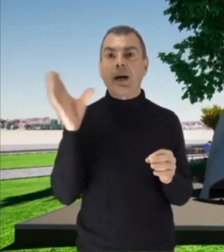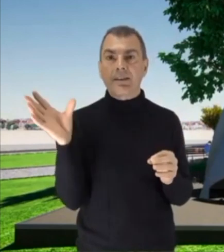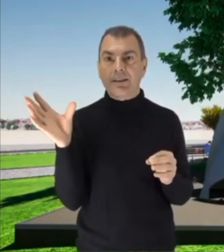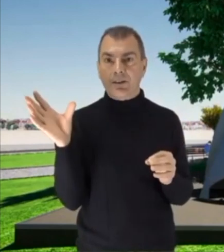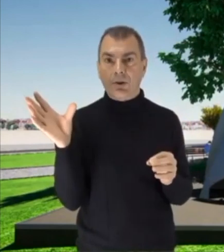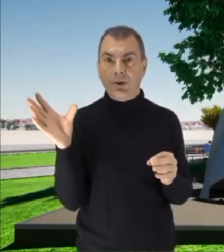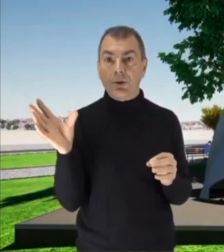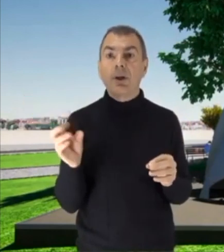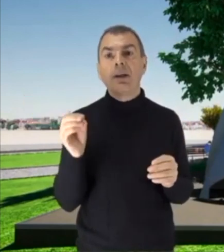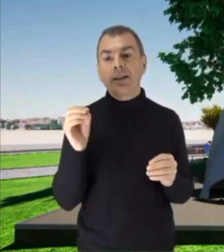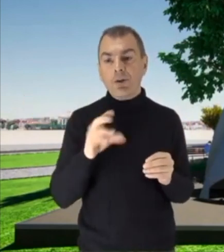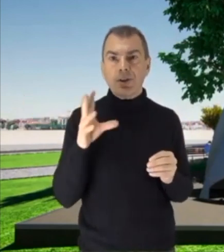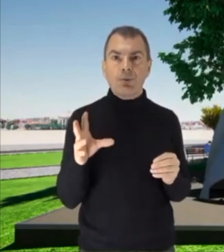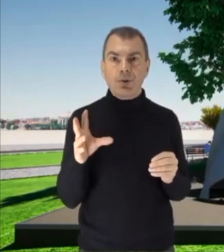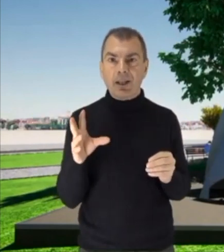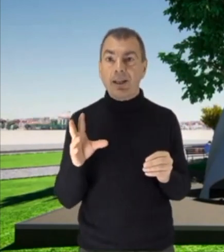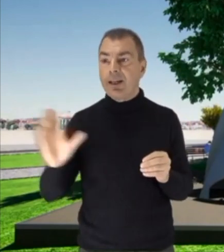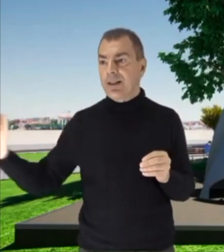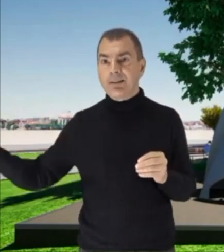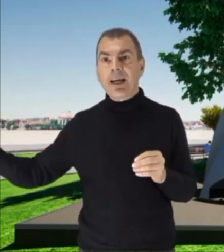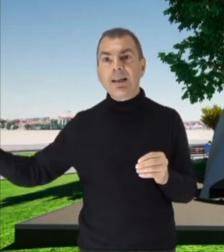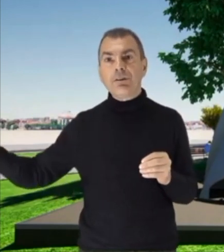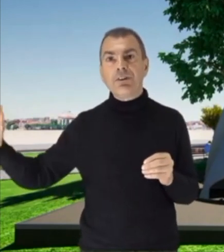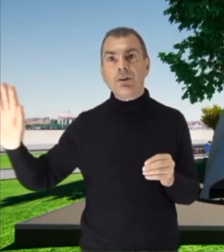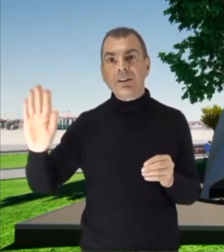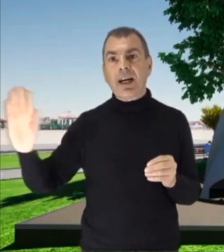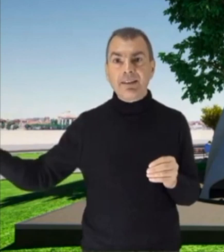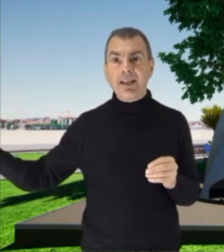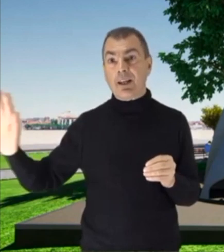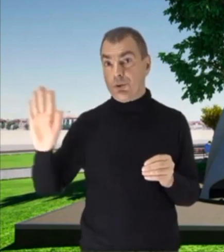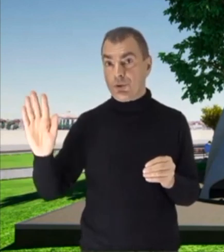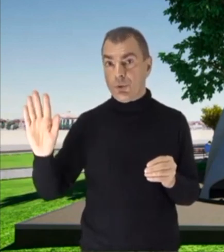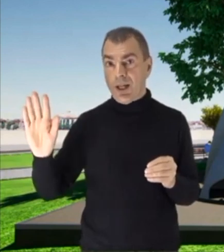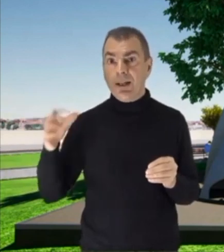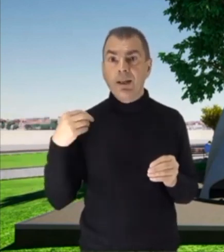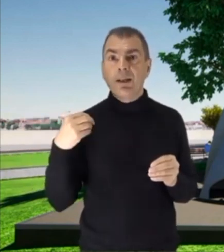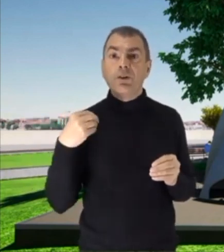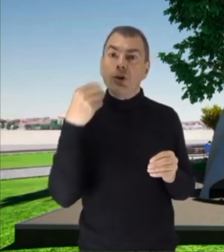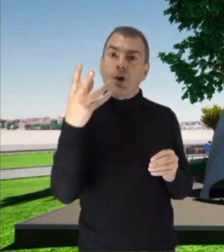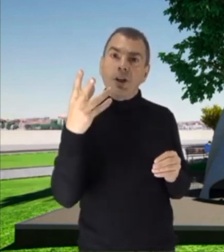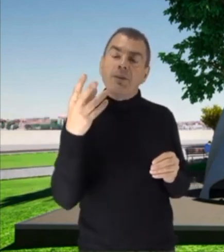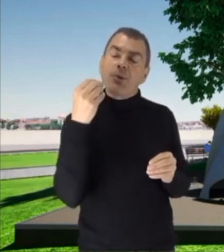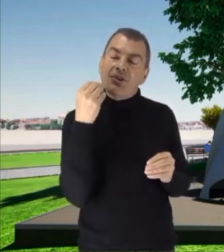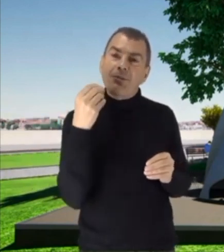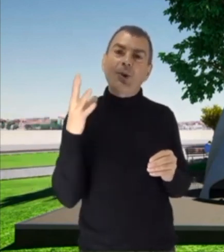guardi ti ascolto. Che cosa succede? Dalla difficoltà della chiusura, noi possiamo